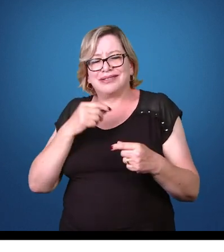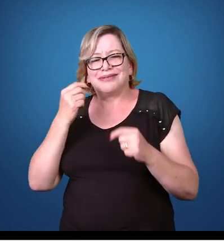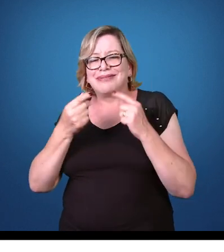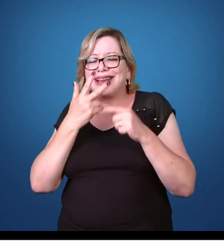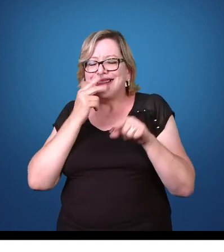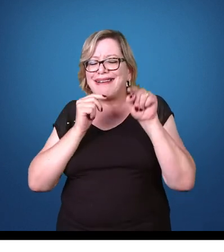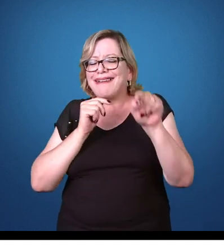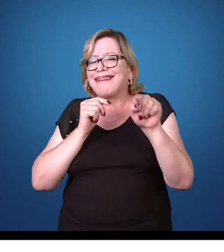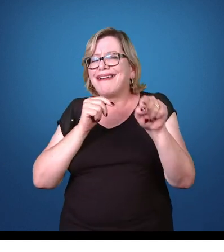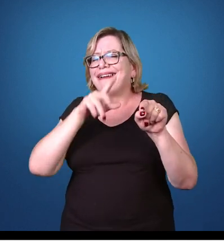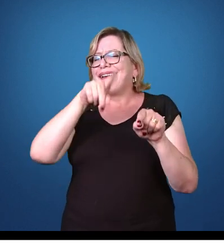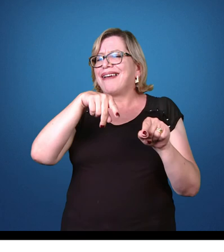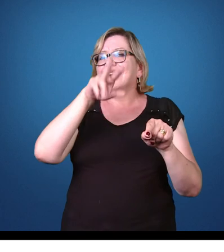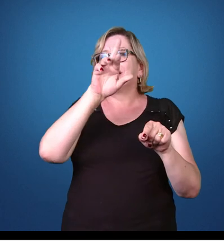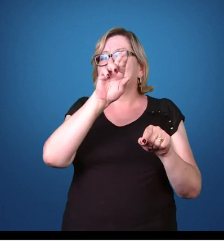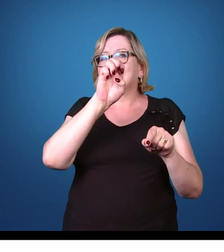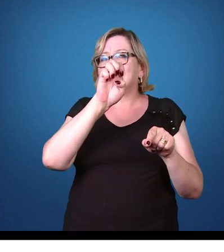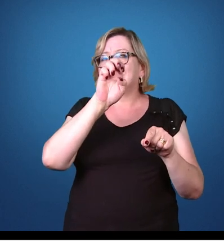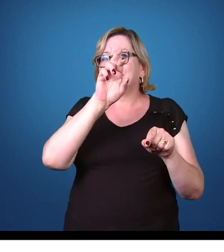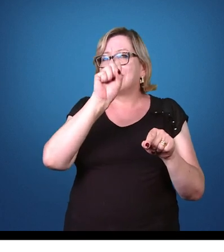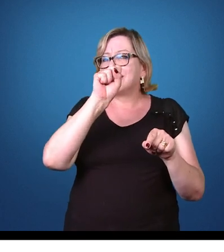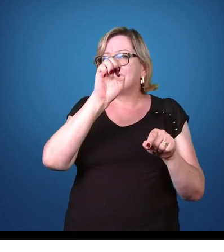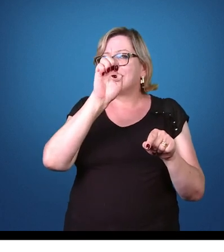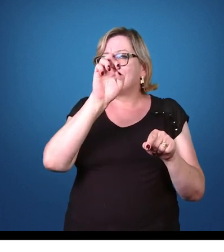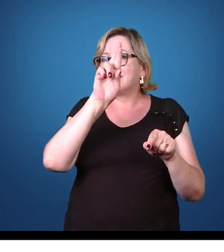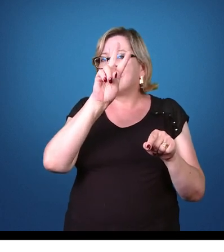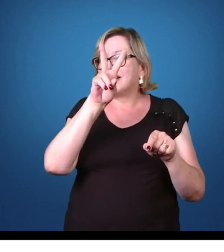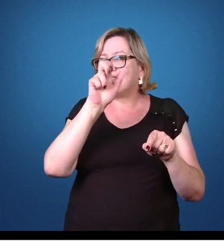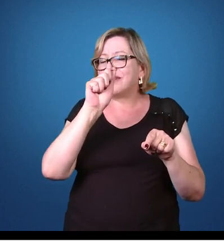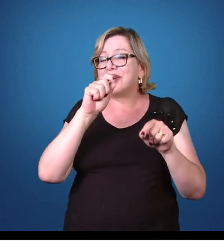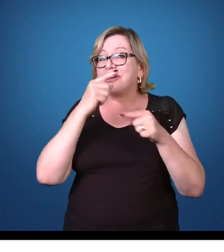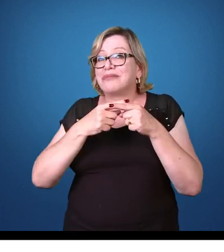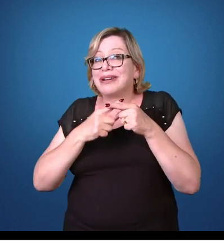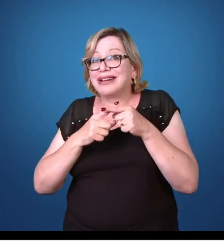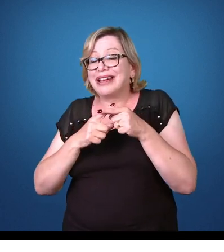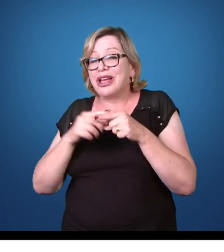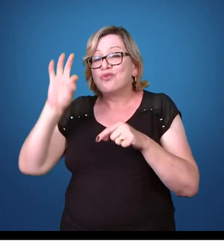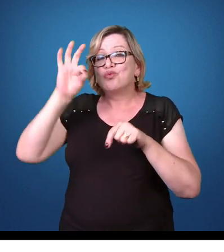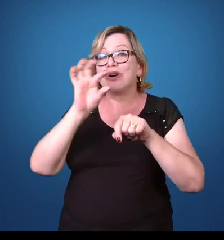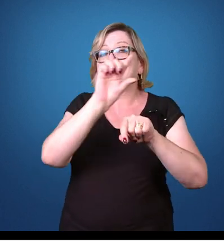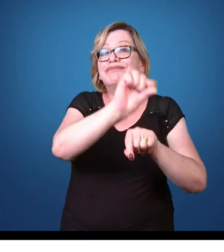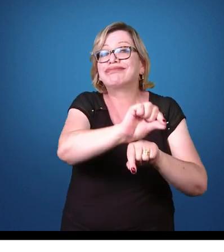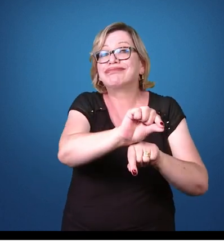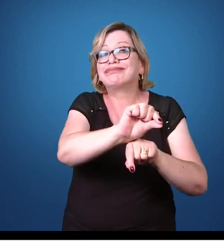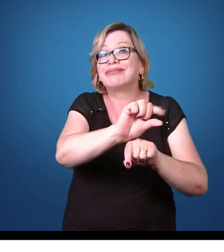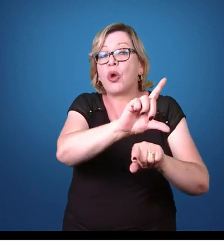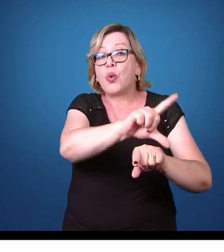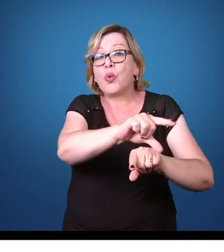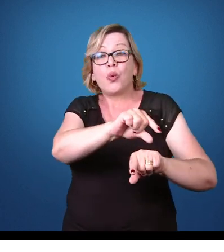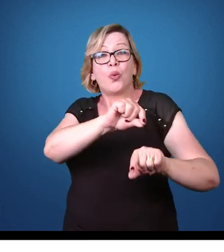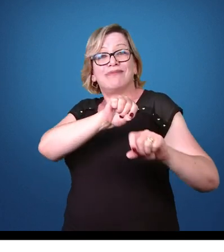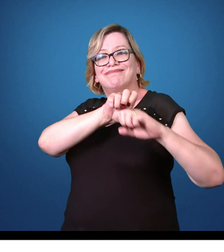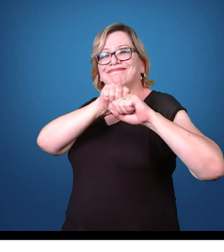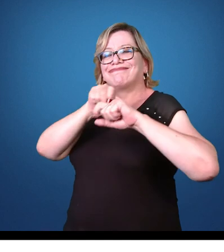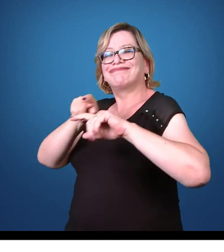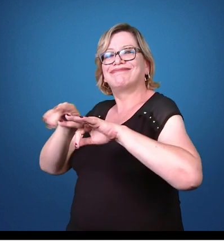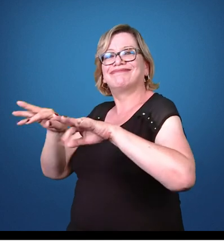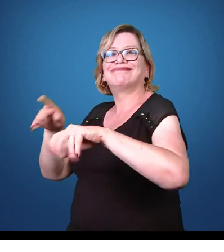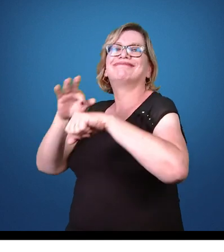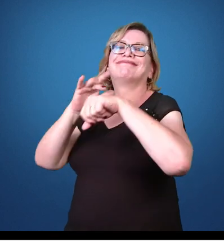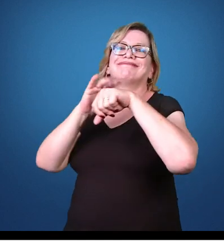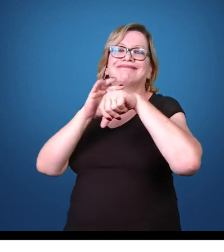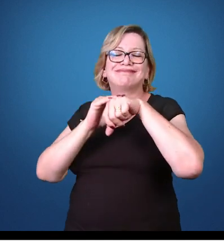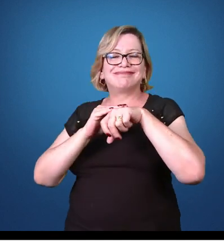parasita. Algum mosquito anófone pode ir lá picar esses assintomáticos, se contaminar com o